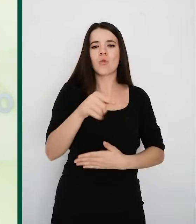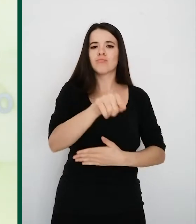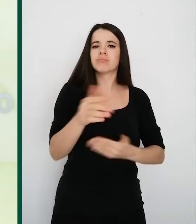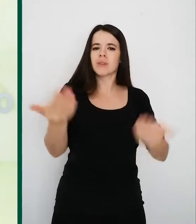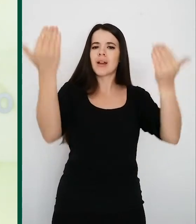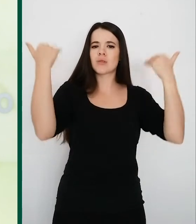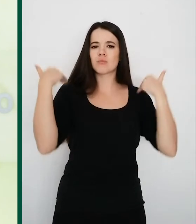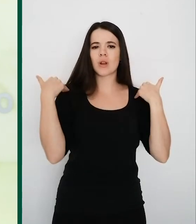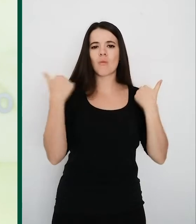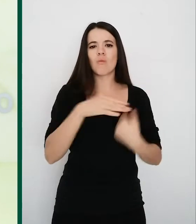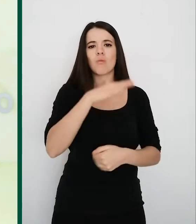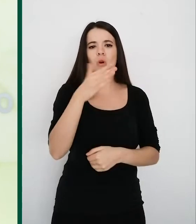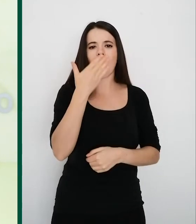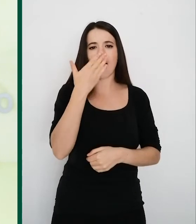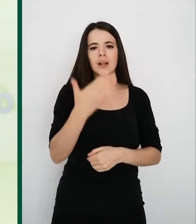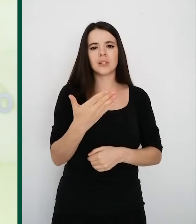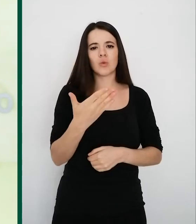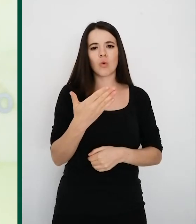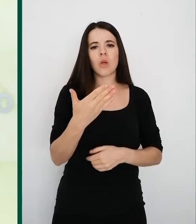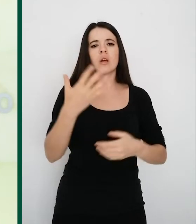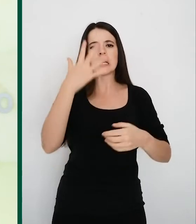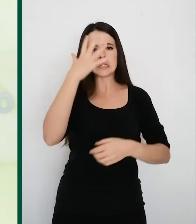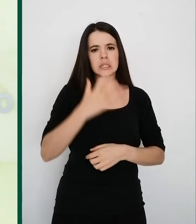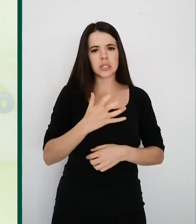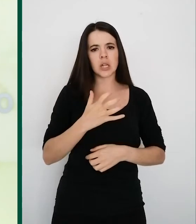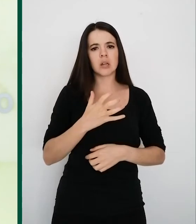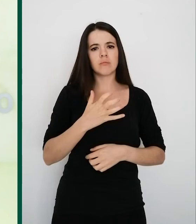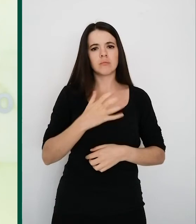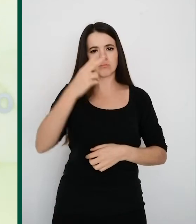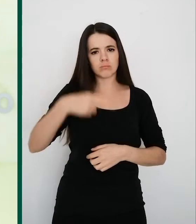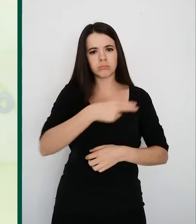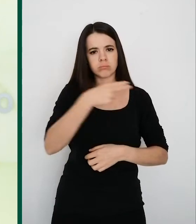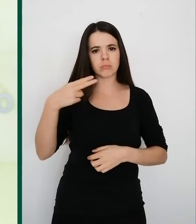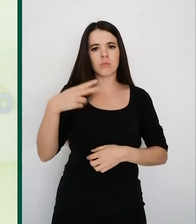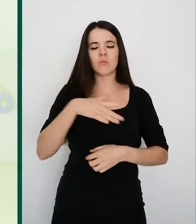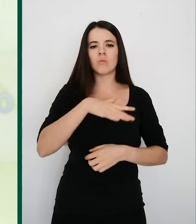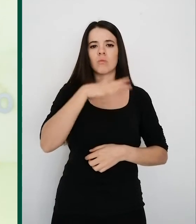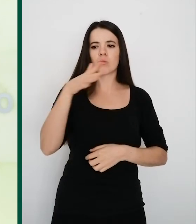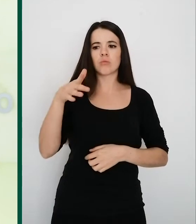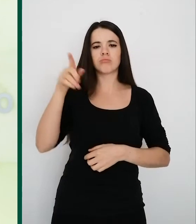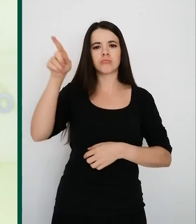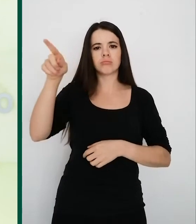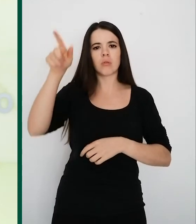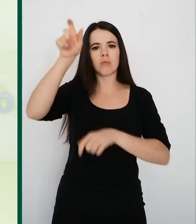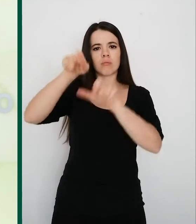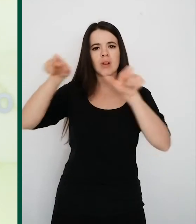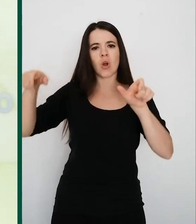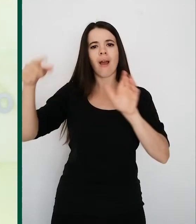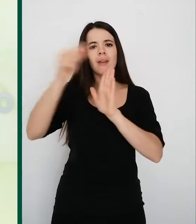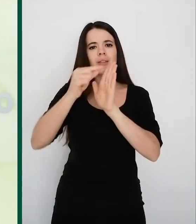responsable, esta actitud seria ante las ordenanzas, ante las indicaciones para hacer